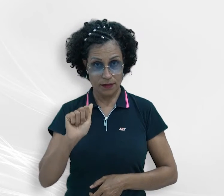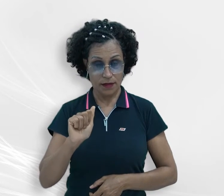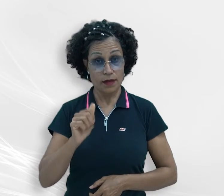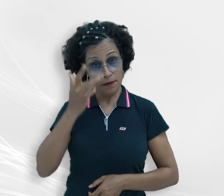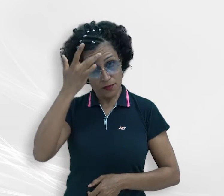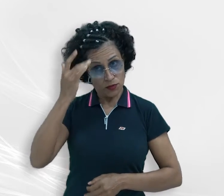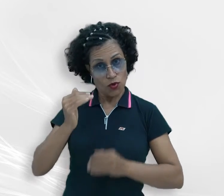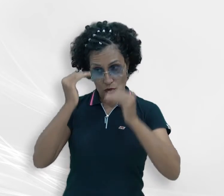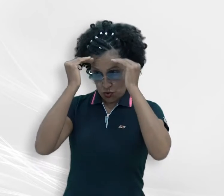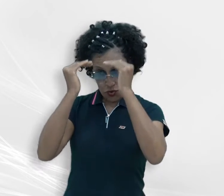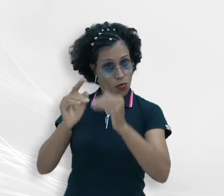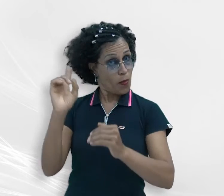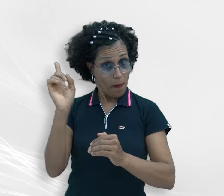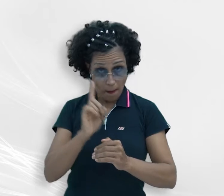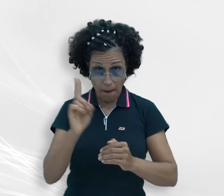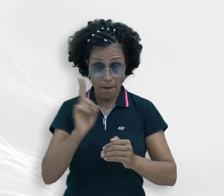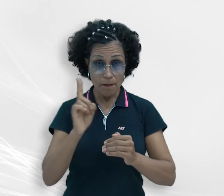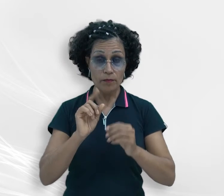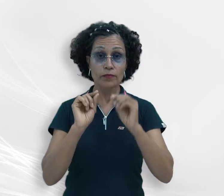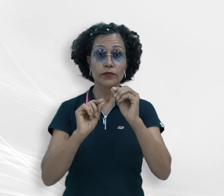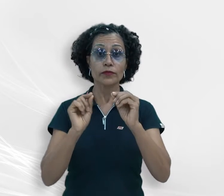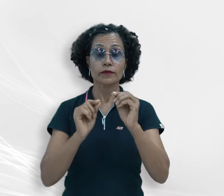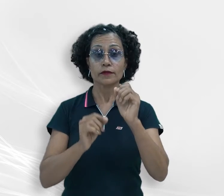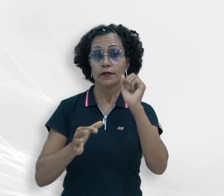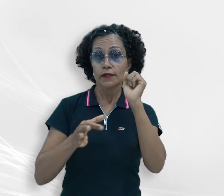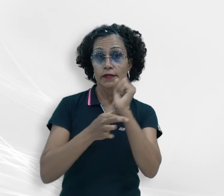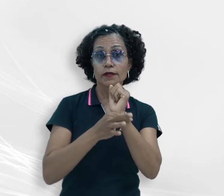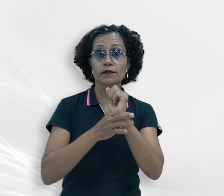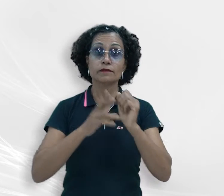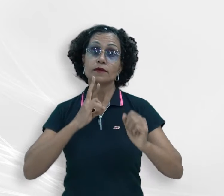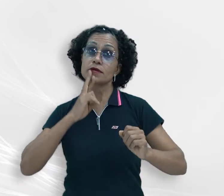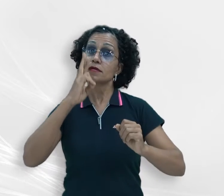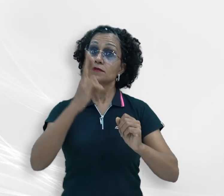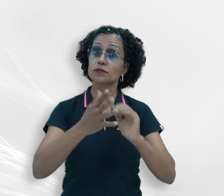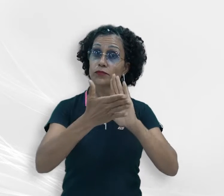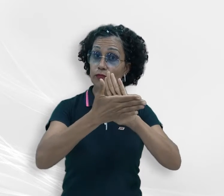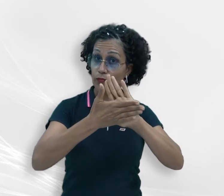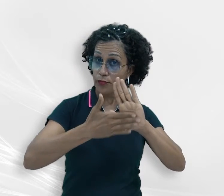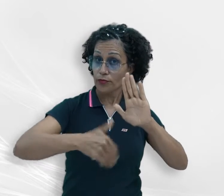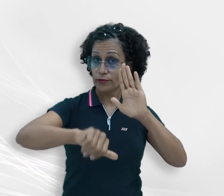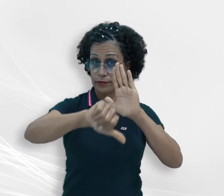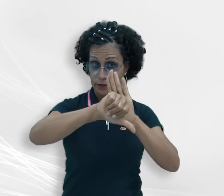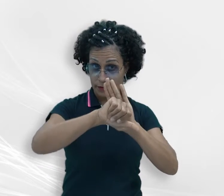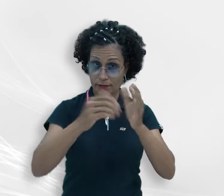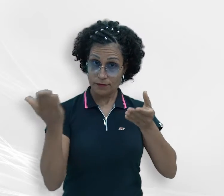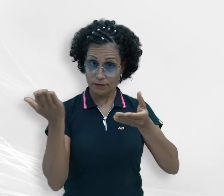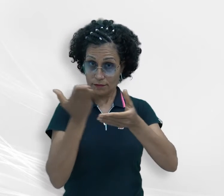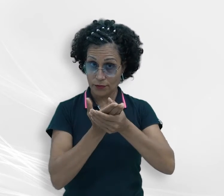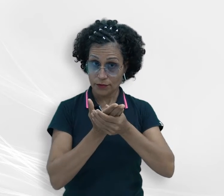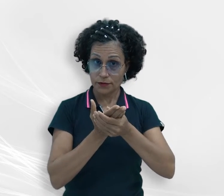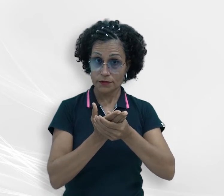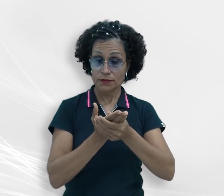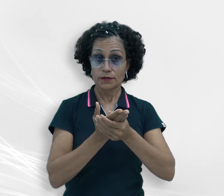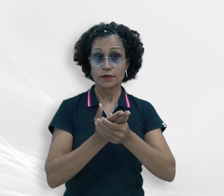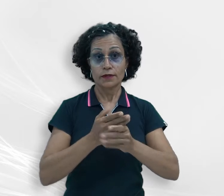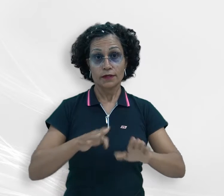aqueles que insistirem no descumprimento das normas sanitárias poderão responder pelo crime de medida sanitária preventiva. Foi